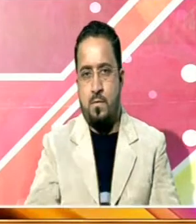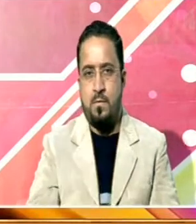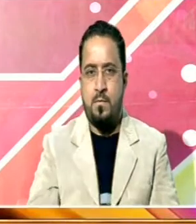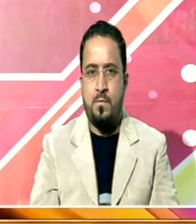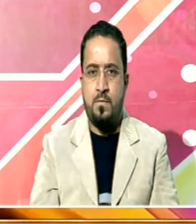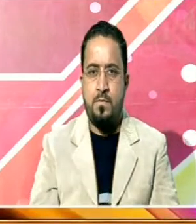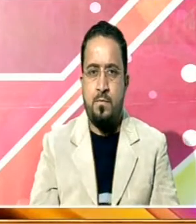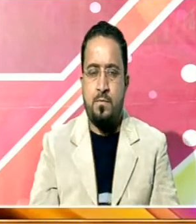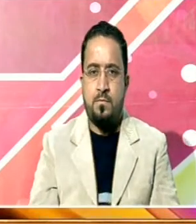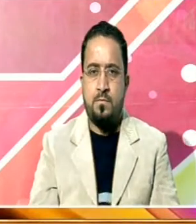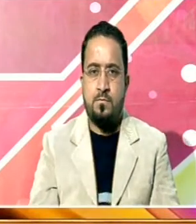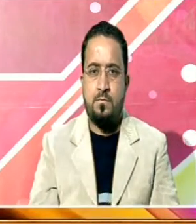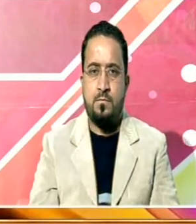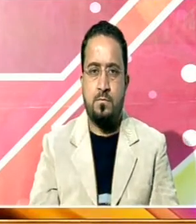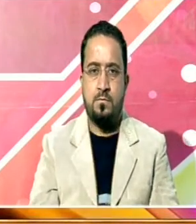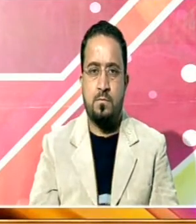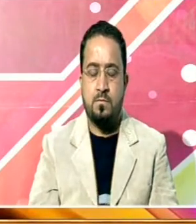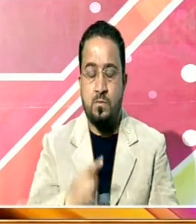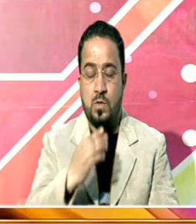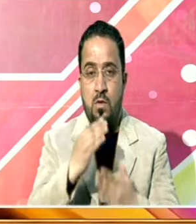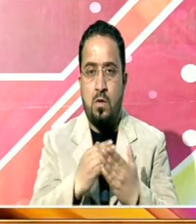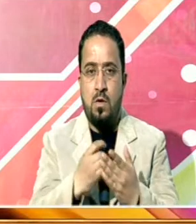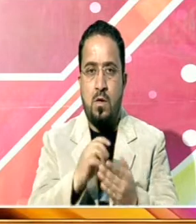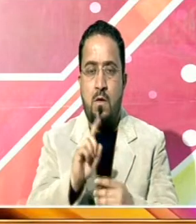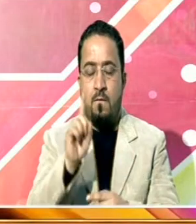اس سکیم کا نام